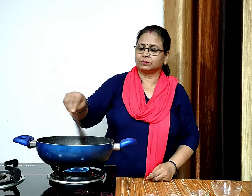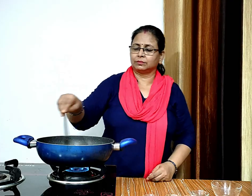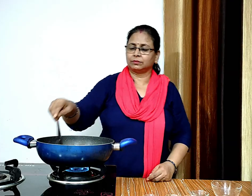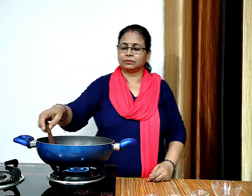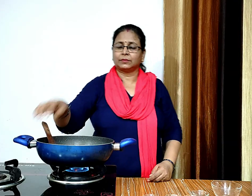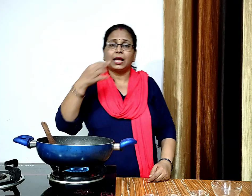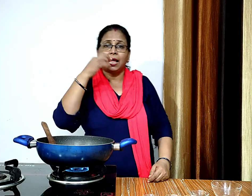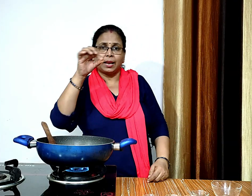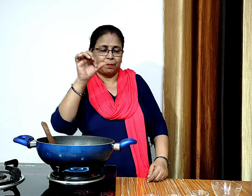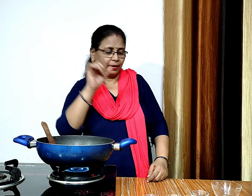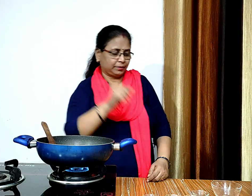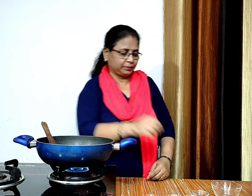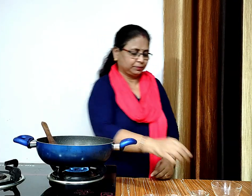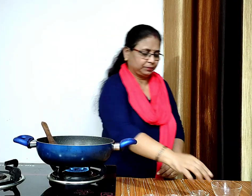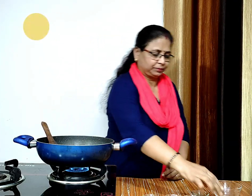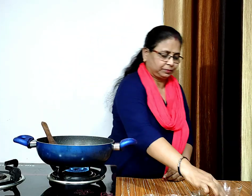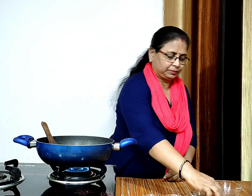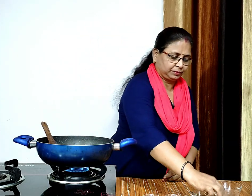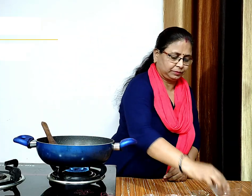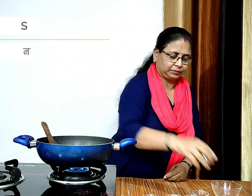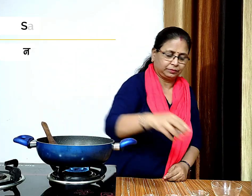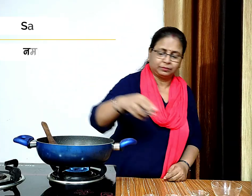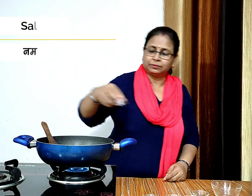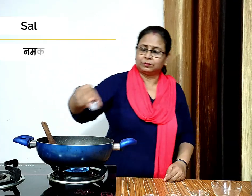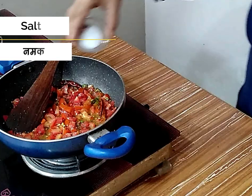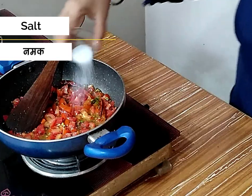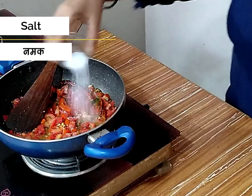और स्वादनुसा नमक डालकर सभी को अच्छे से मिला लेंगे